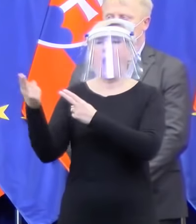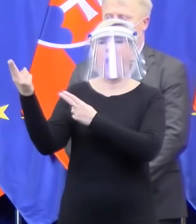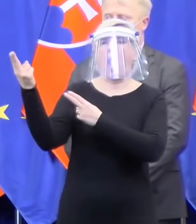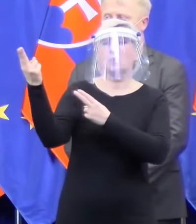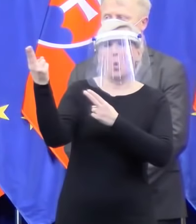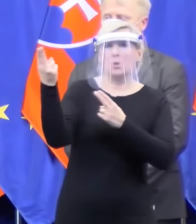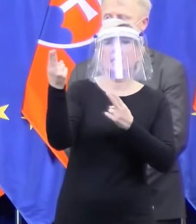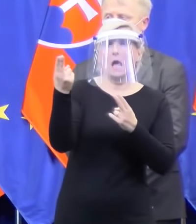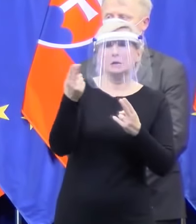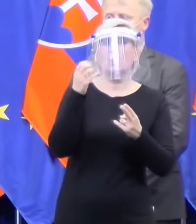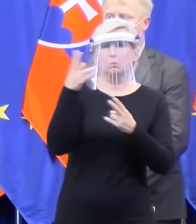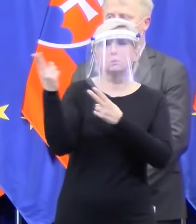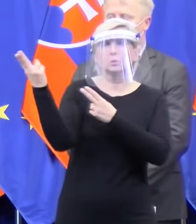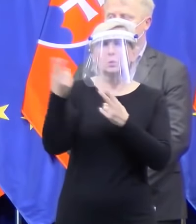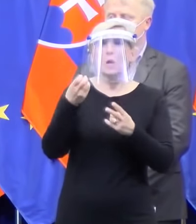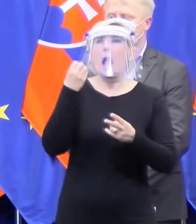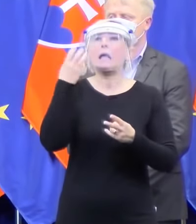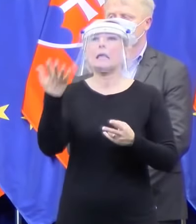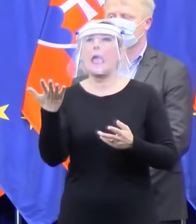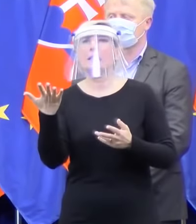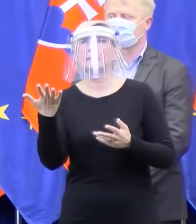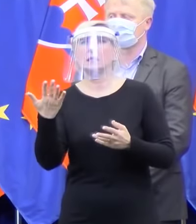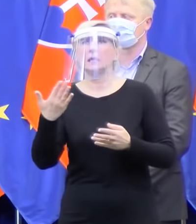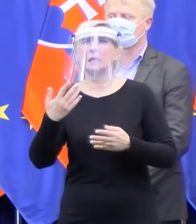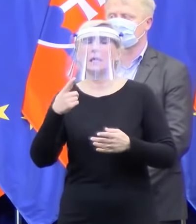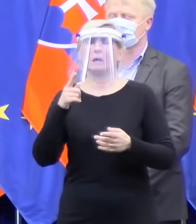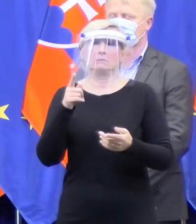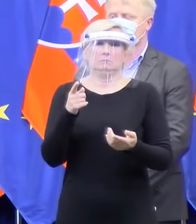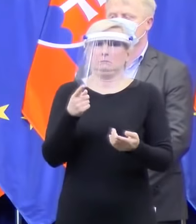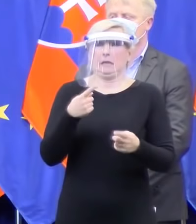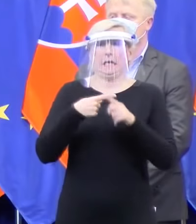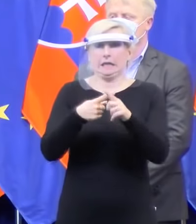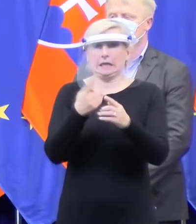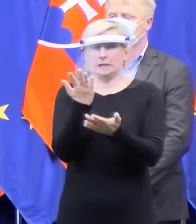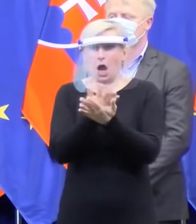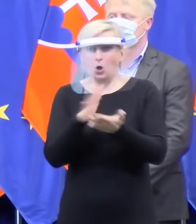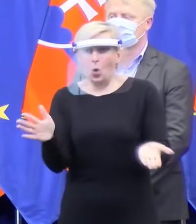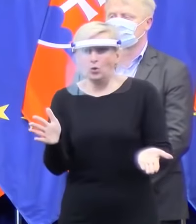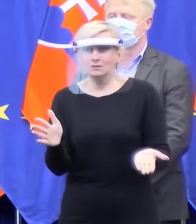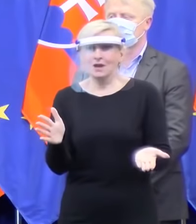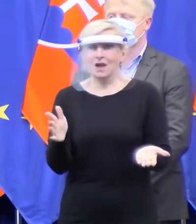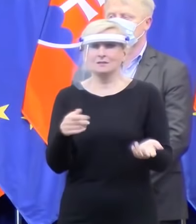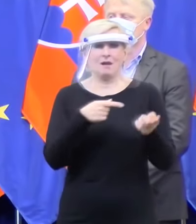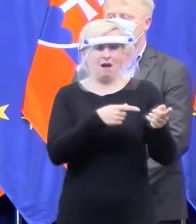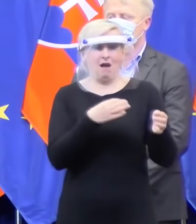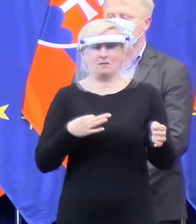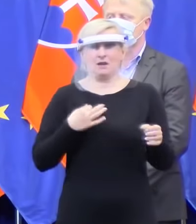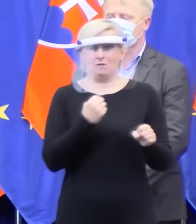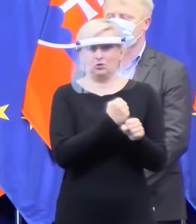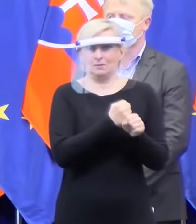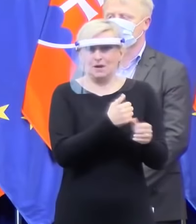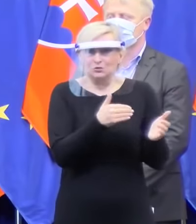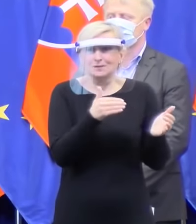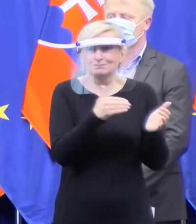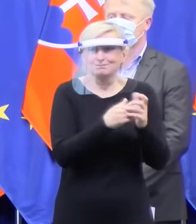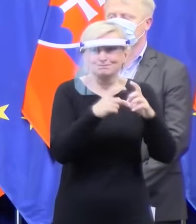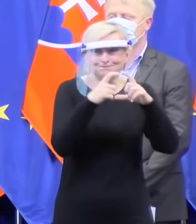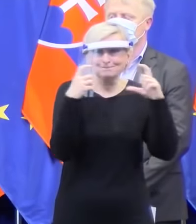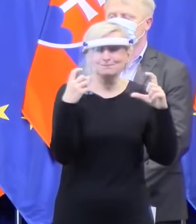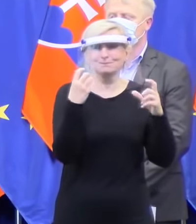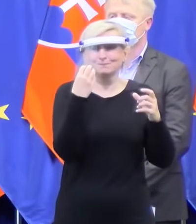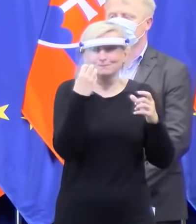potom, keď už budeme mať pokríze. A zároveň zdravotníci každý jeden deň z každej jednej strany hovoria, že